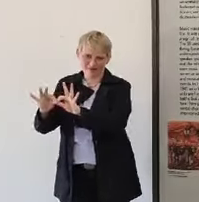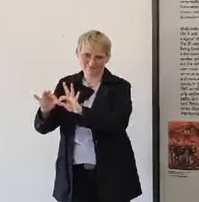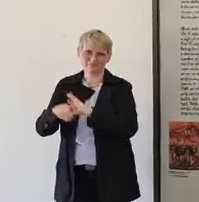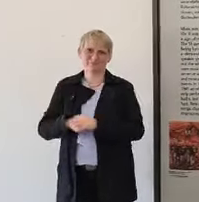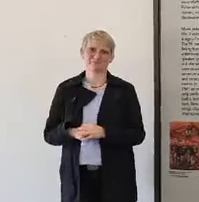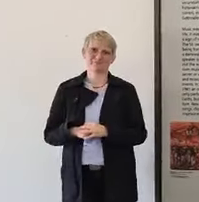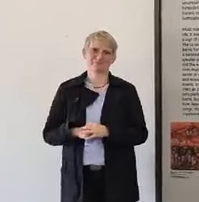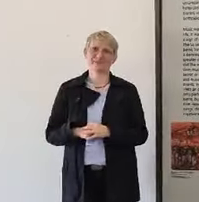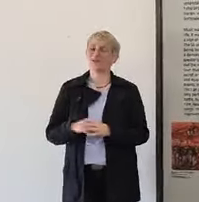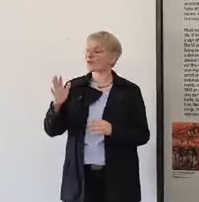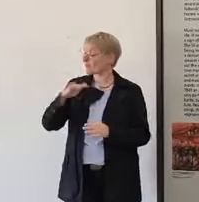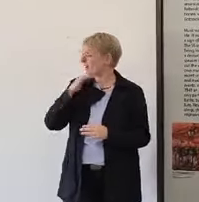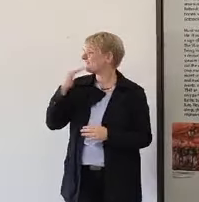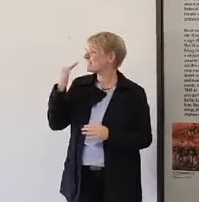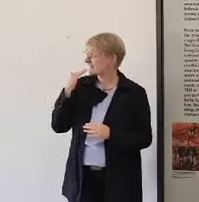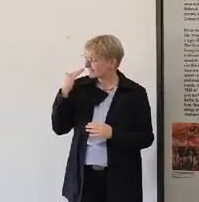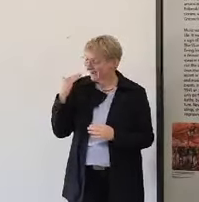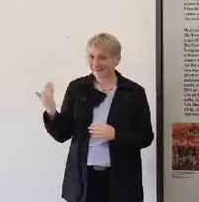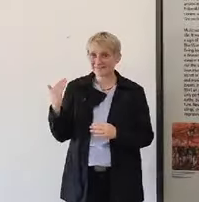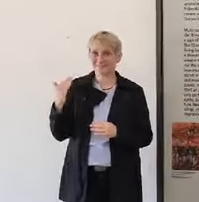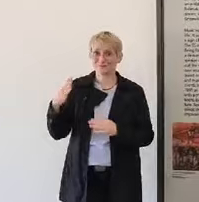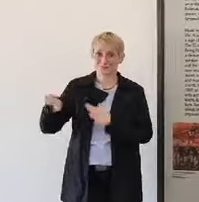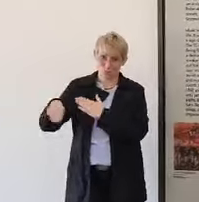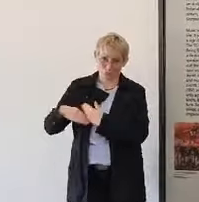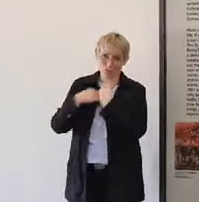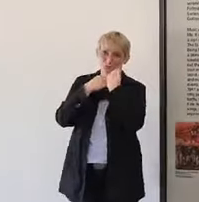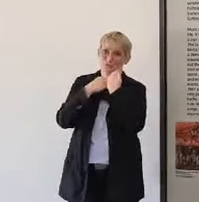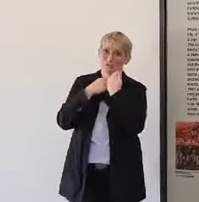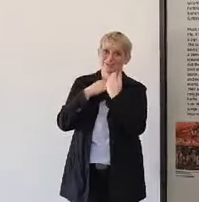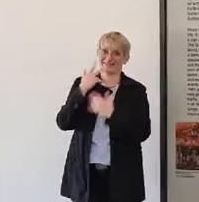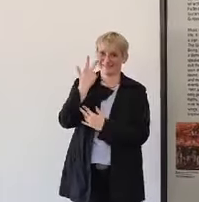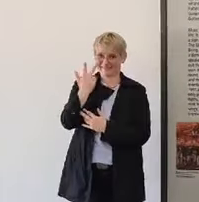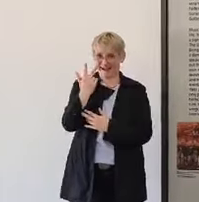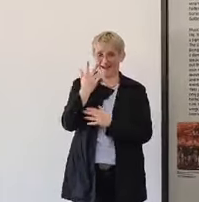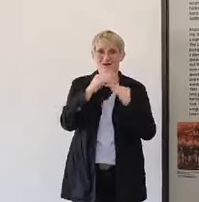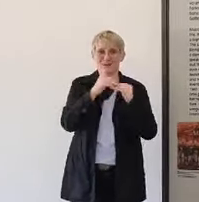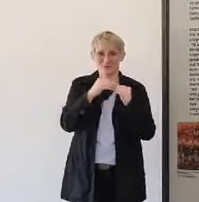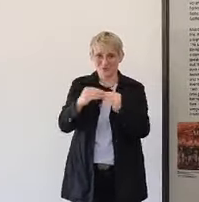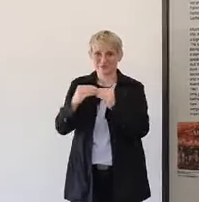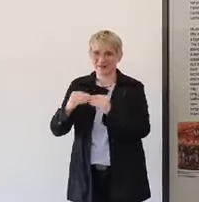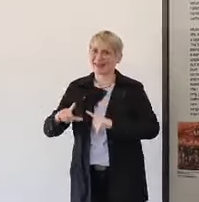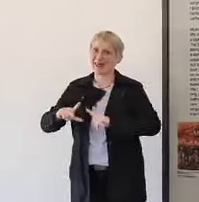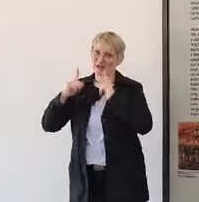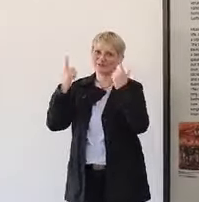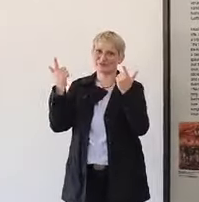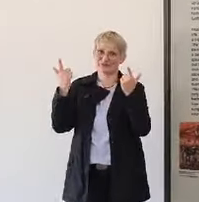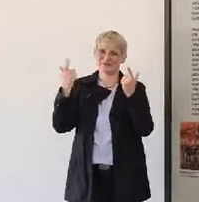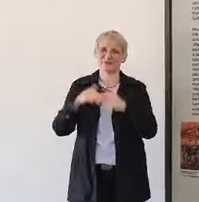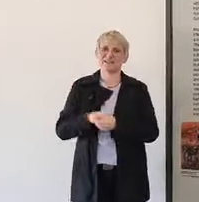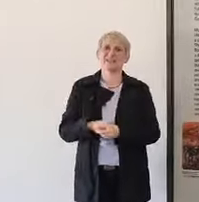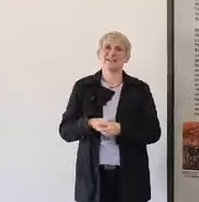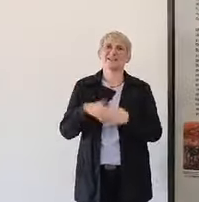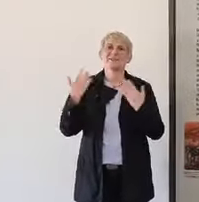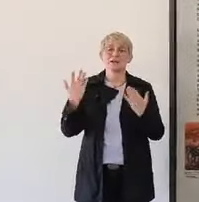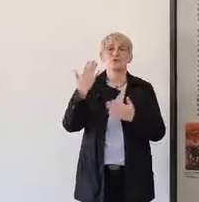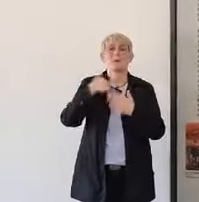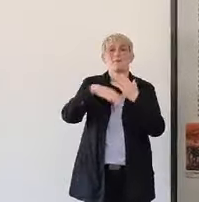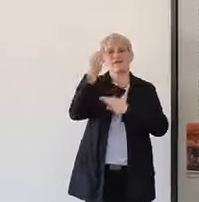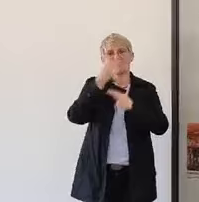Nochmal vielen herzlichen Dank für die Unterstützung heute bei den drei Live-Rundgängen. Wer noch Fragen oder Anregungen